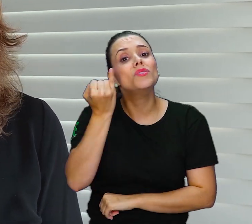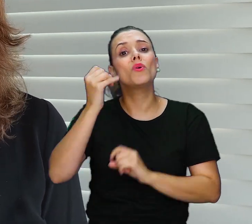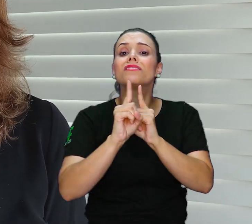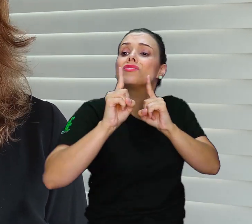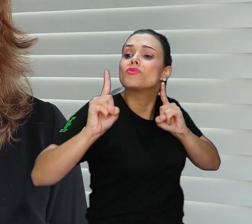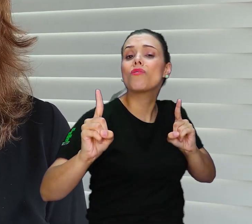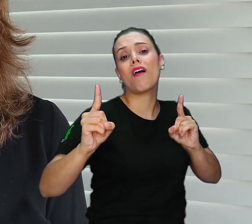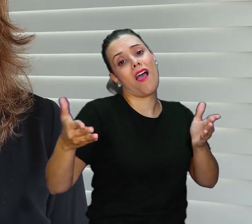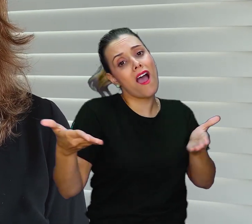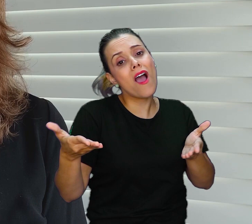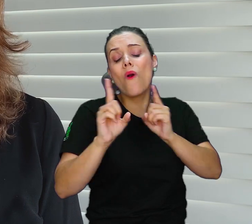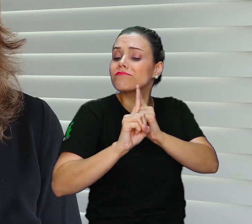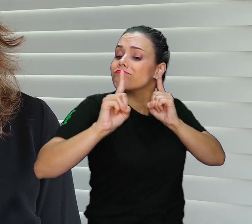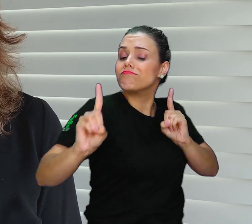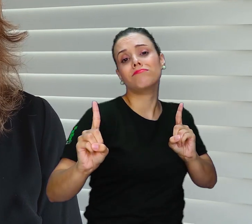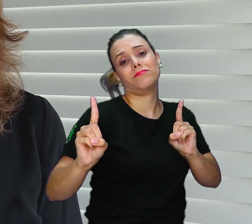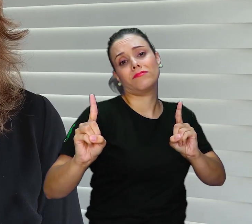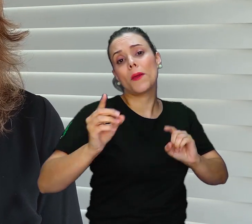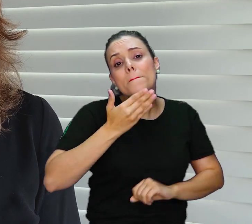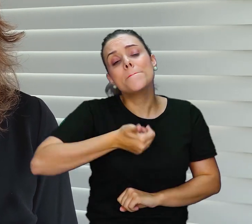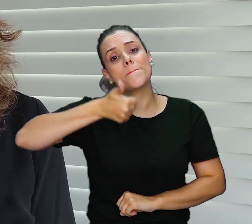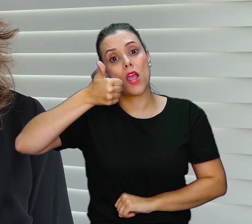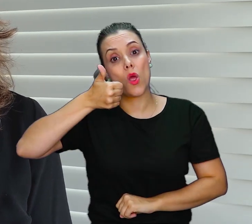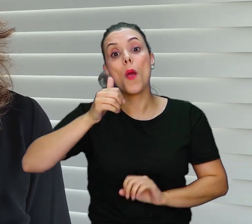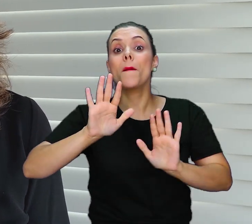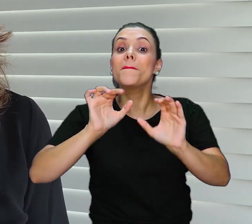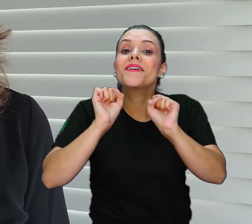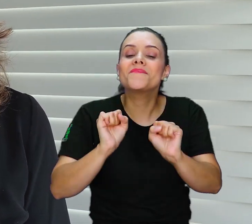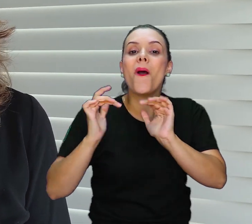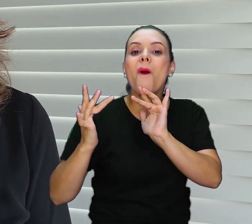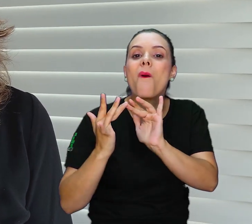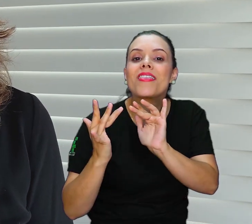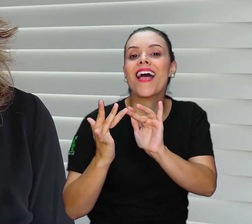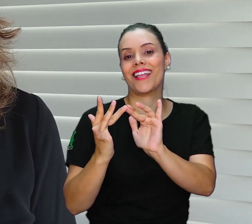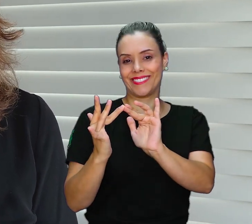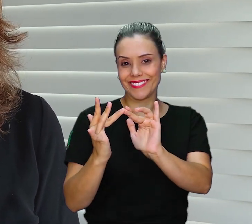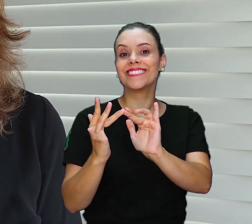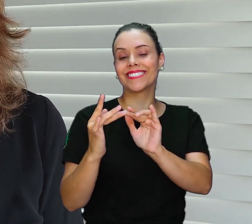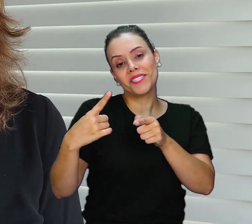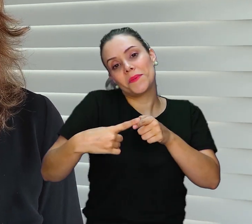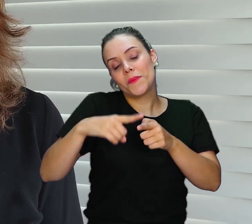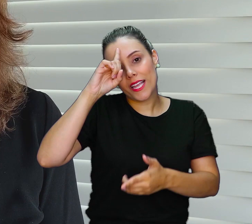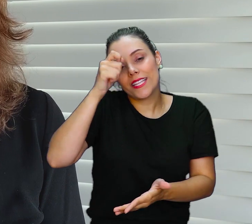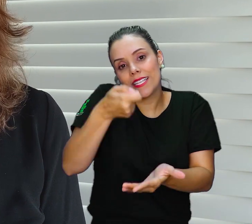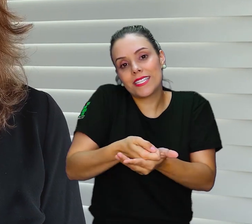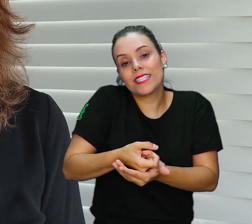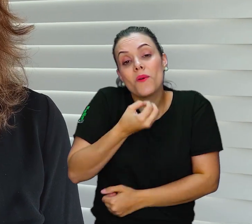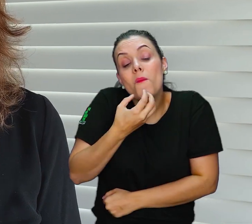distanciamento, mas que permite que a gente se mantenha conectado. Como eu disse, essa decisão foi para o bem de todos, para que